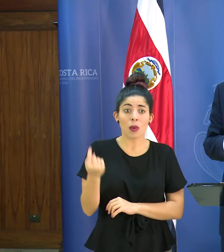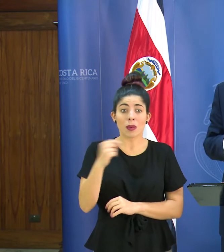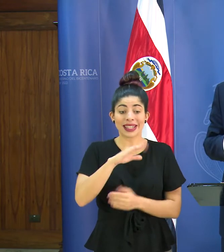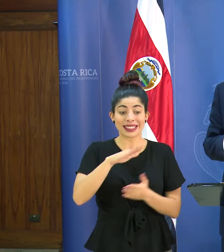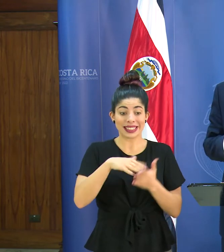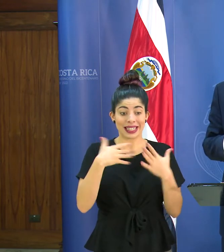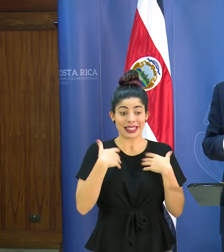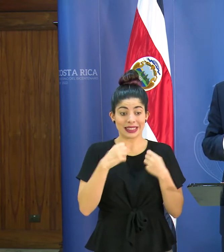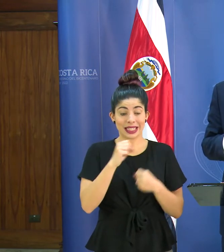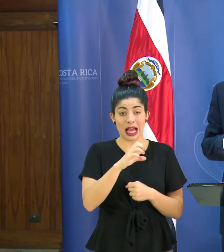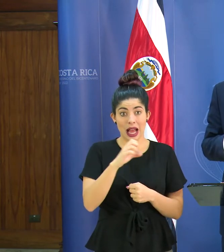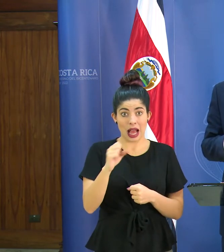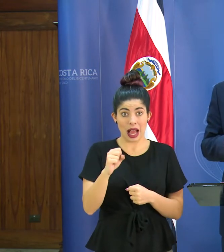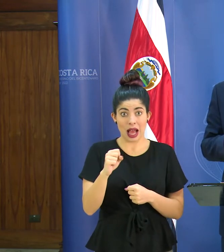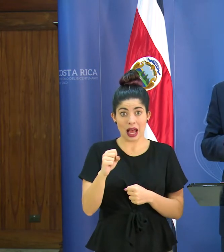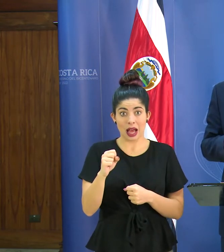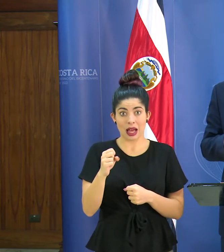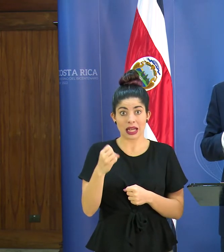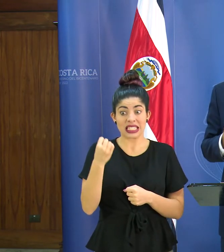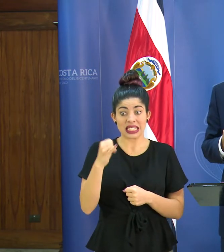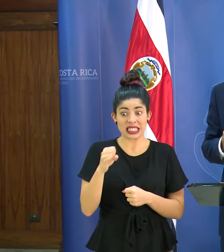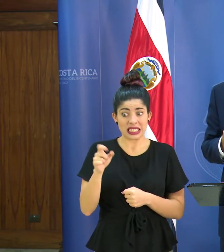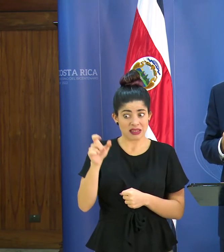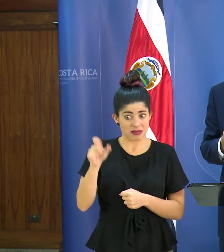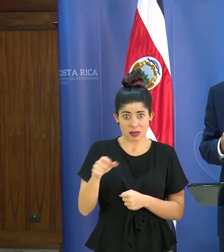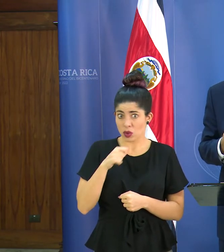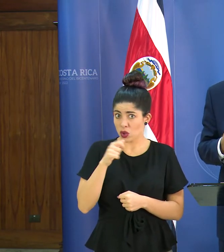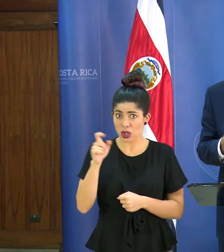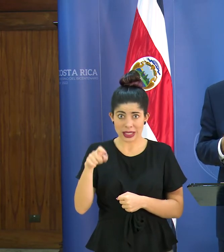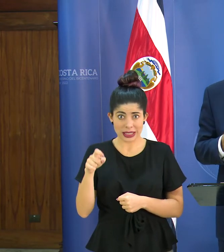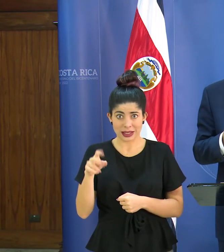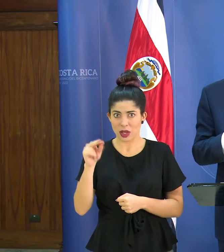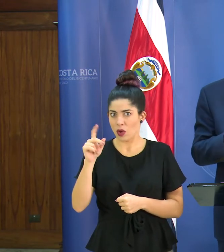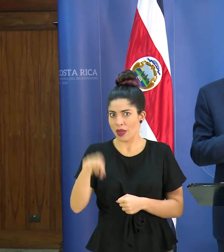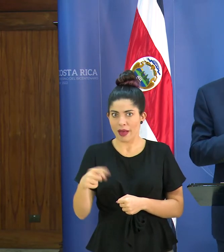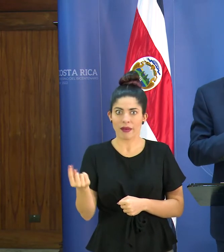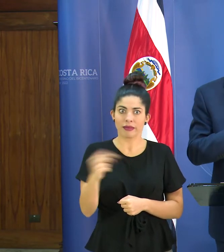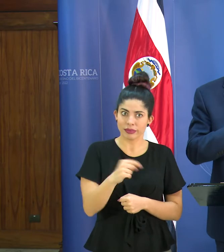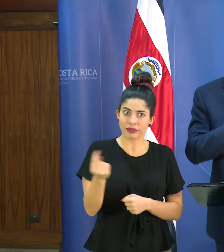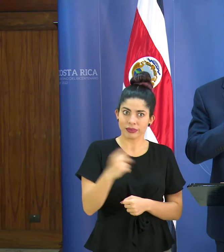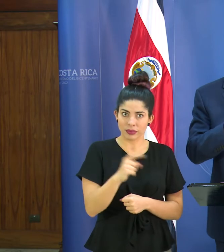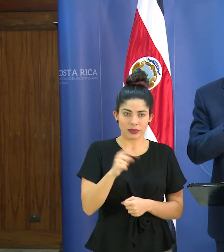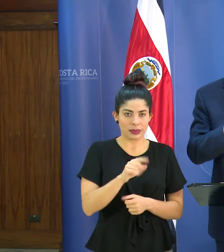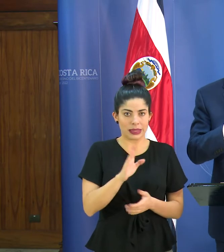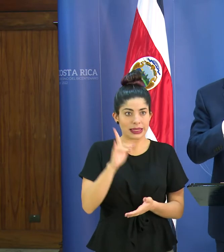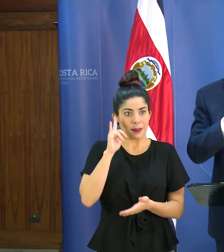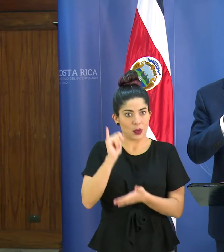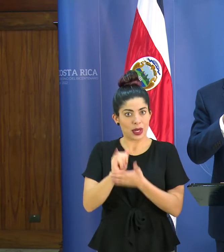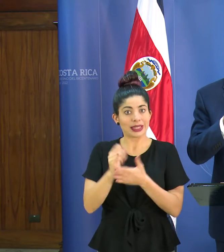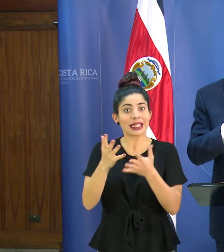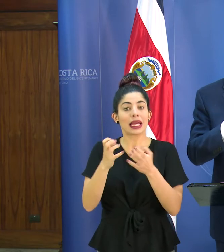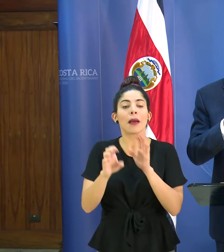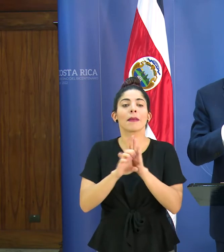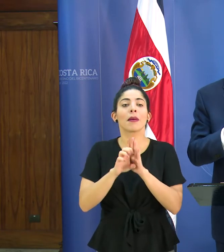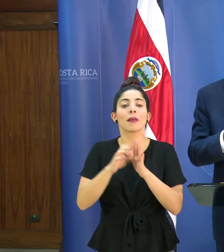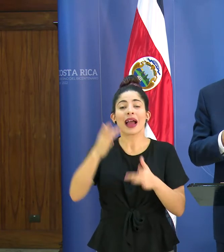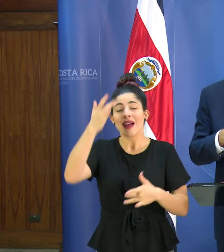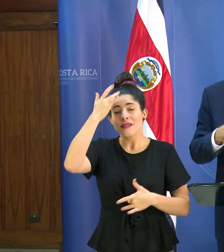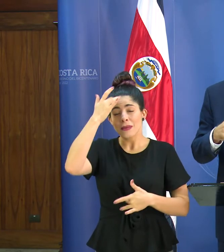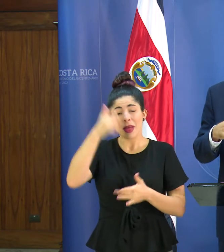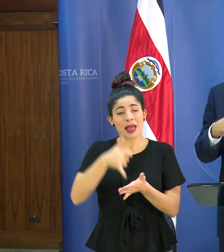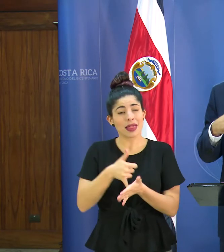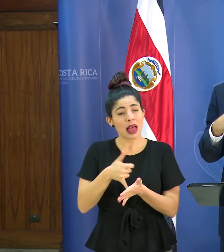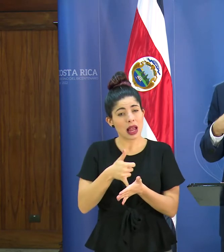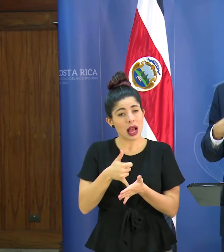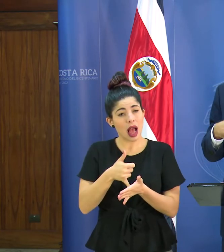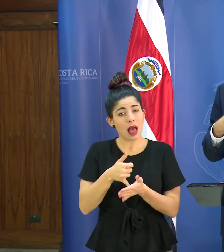de salud de la caja si no es absolutamente necesario y en ese contexto queremos por ejemplo para los enfermos crónicos